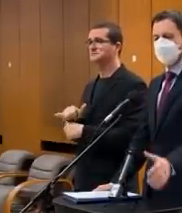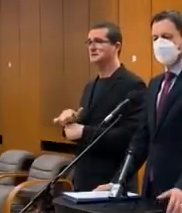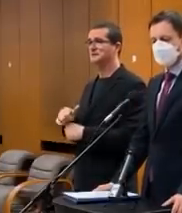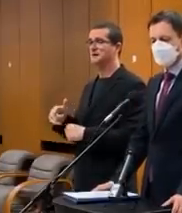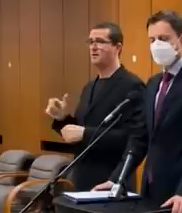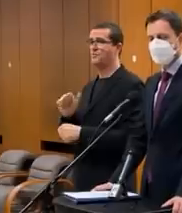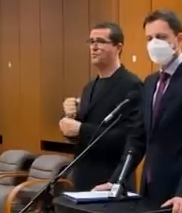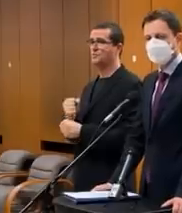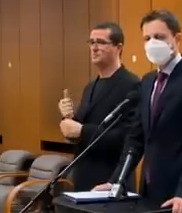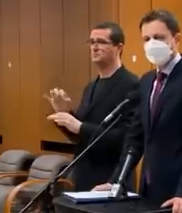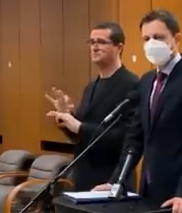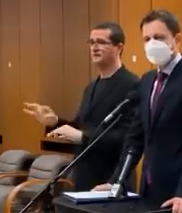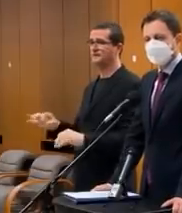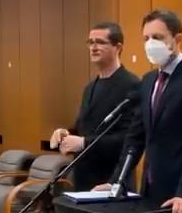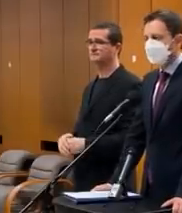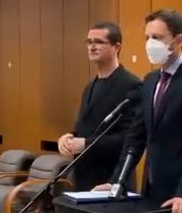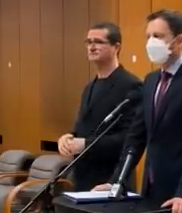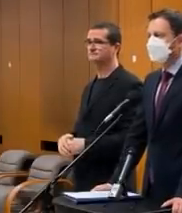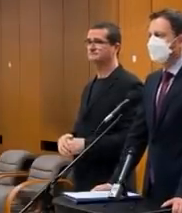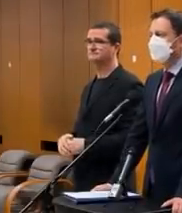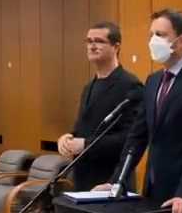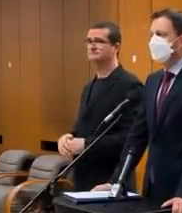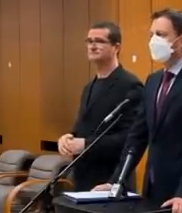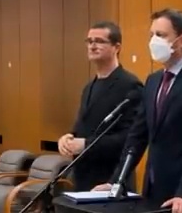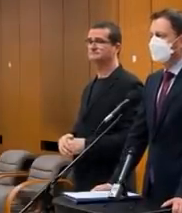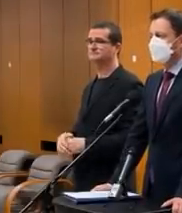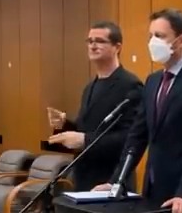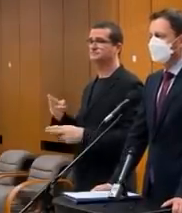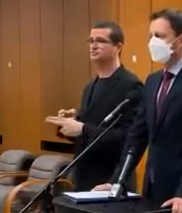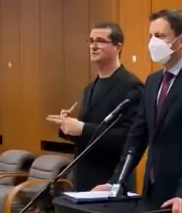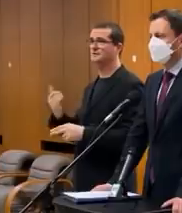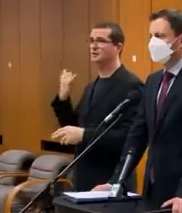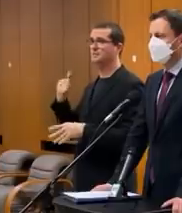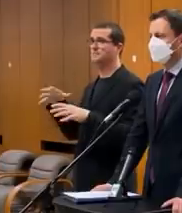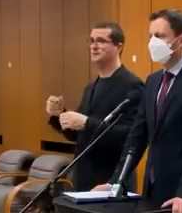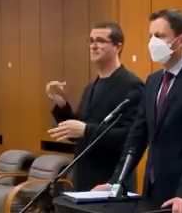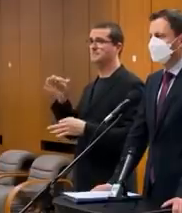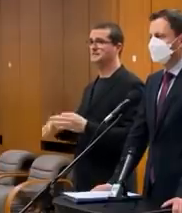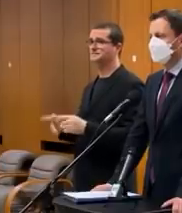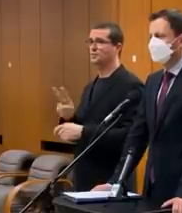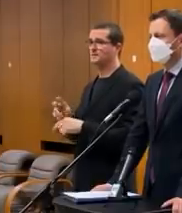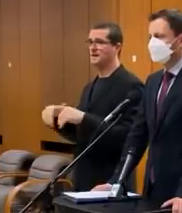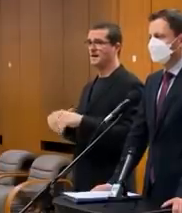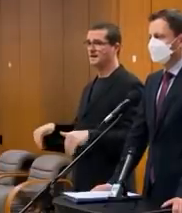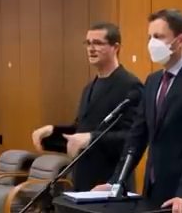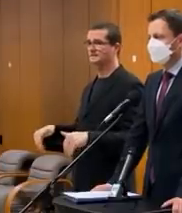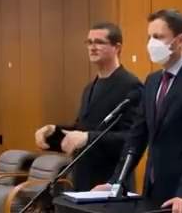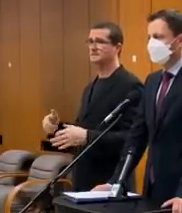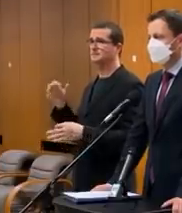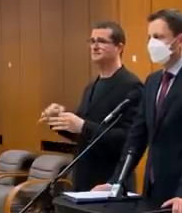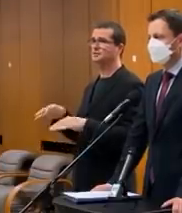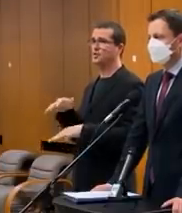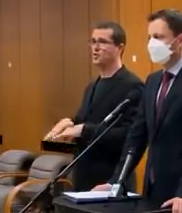čo opatrenia urobili myslím, že sú správne. Štátny tajamník vyšiel na znešné rokovanie s tým, aby sa prijali prísnejšie opatrenia na hranici, či už prísnejšie